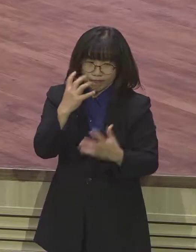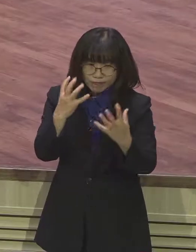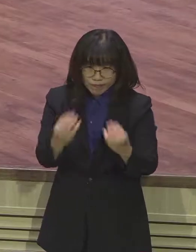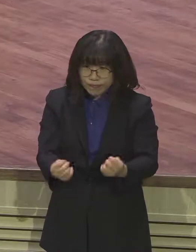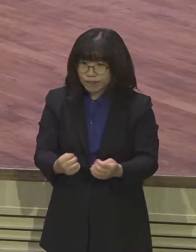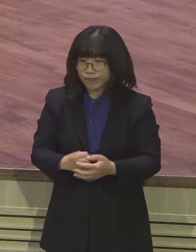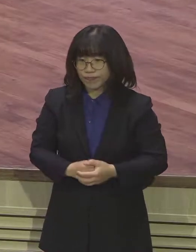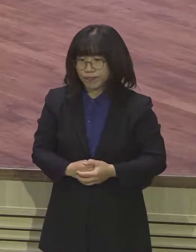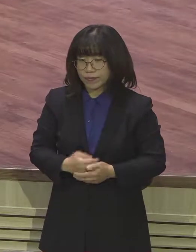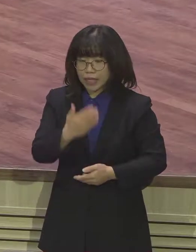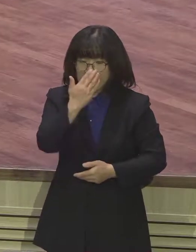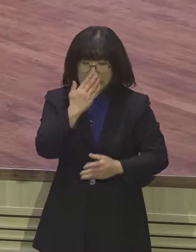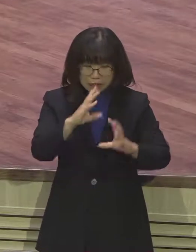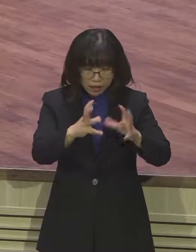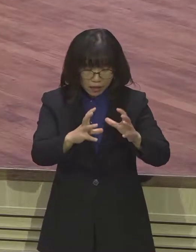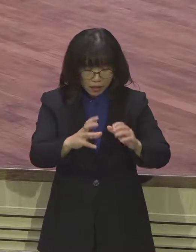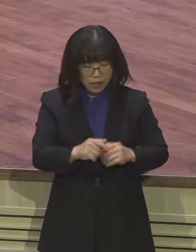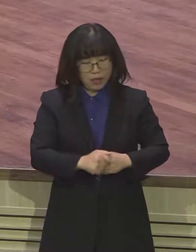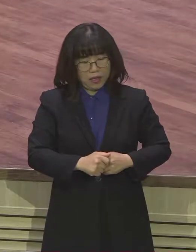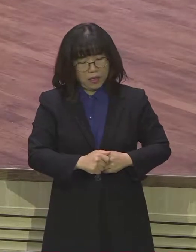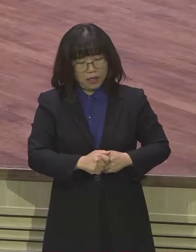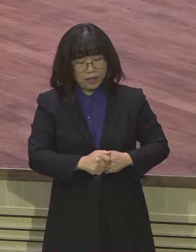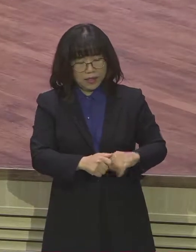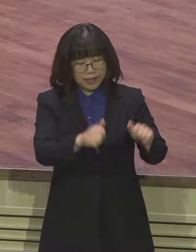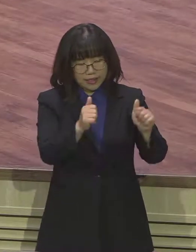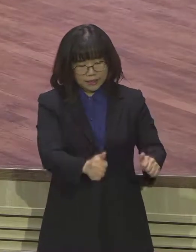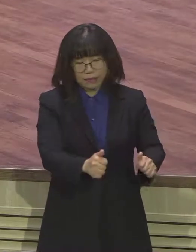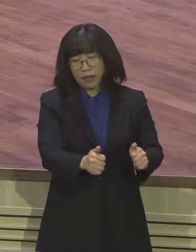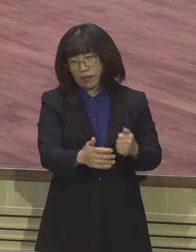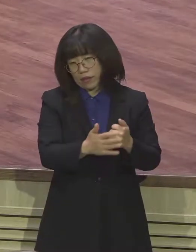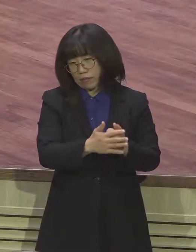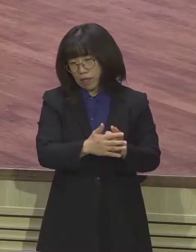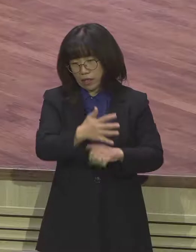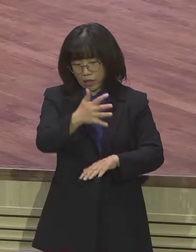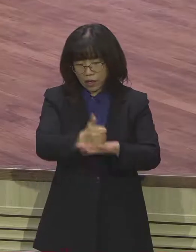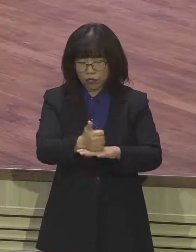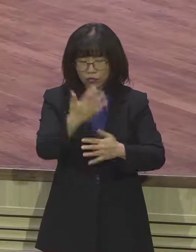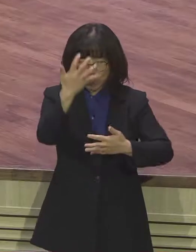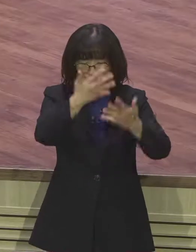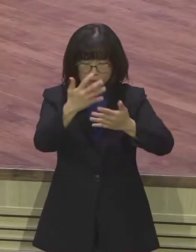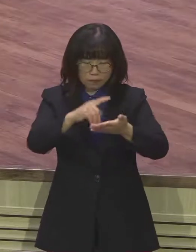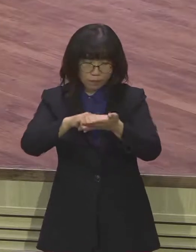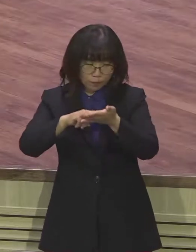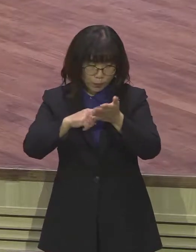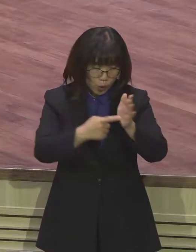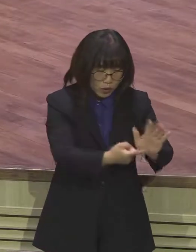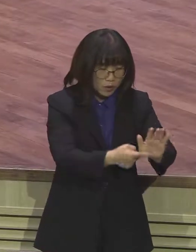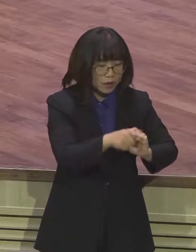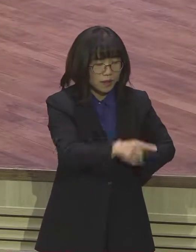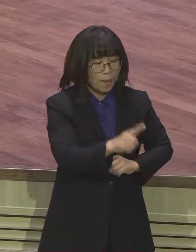이 심판을 암모스를 통해서 환상을 보여주시면서 예언하도록 그 환상을 보여주신 것입니다.